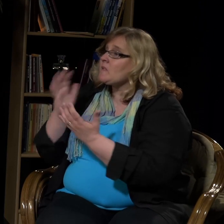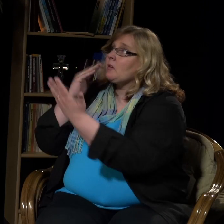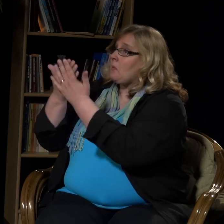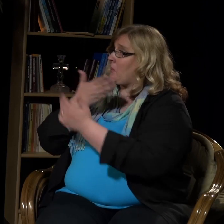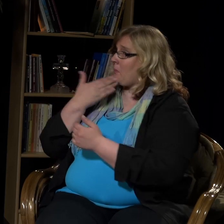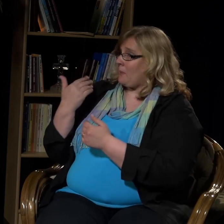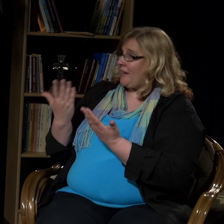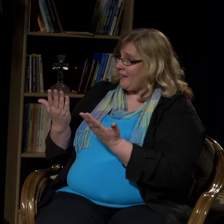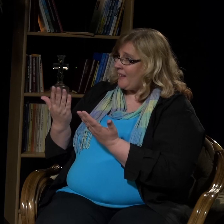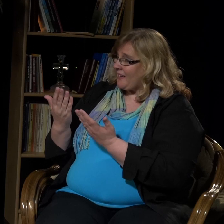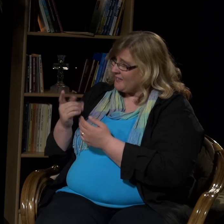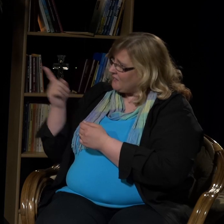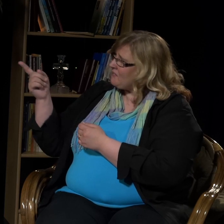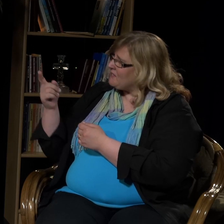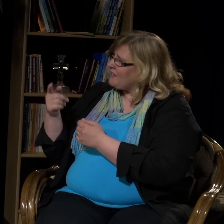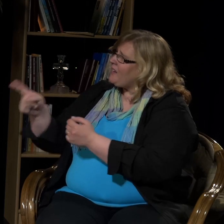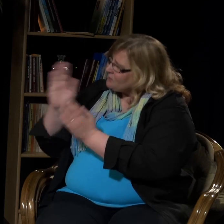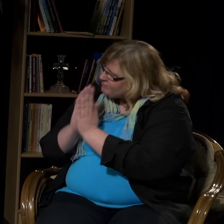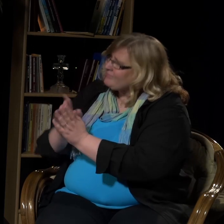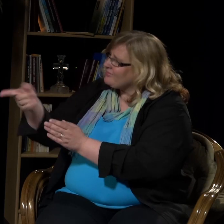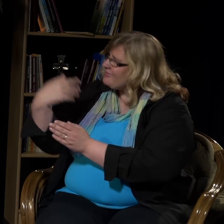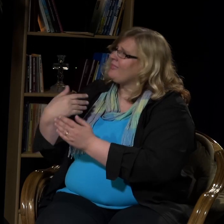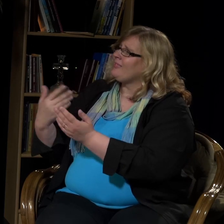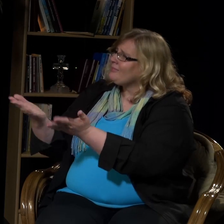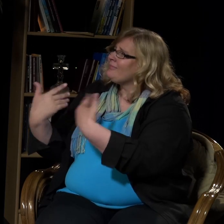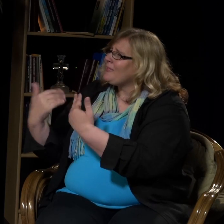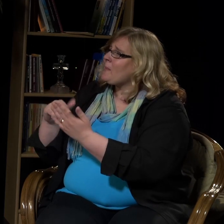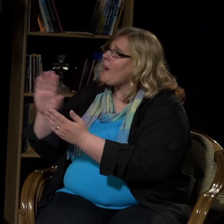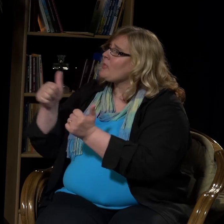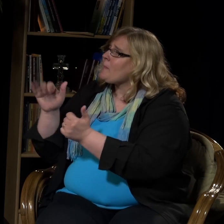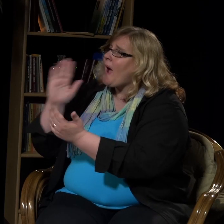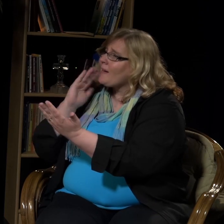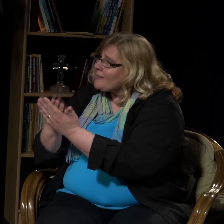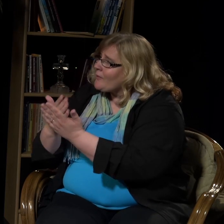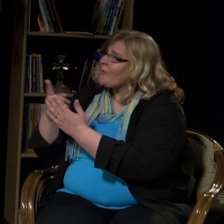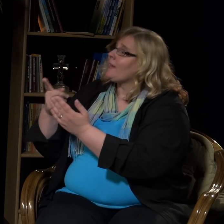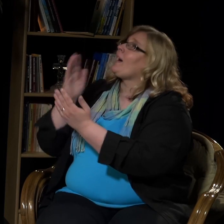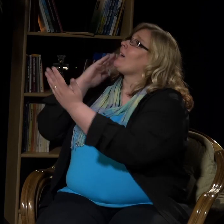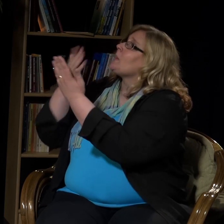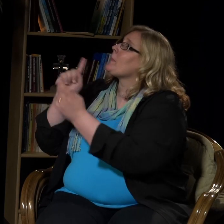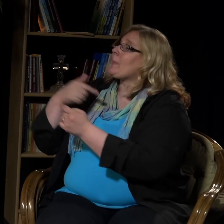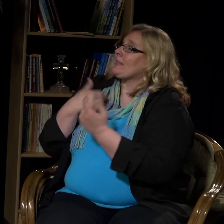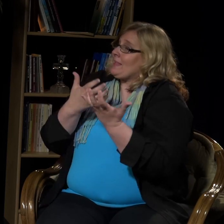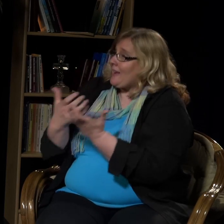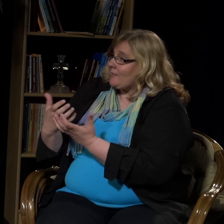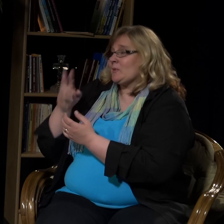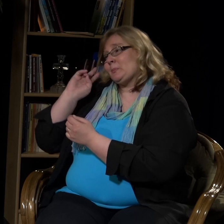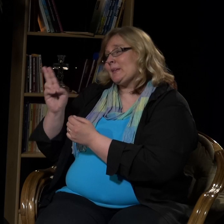Jos me anomme, jos me emme ano mitään, niin me emme voi saada. Mutta kun me anomme, pyydämme,